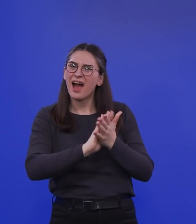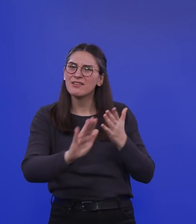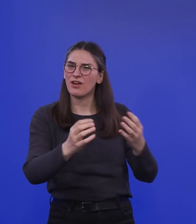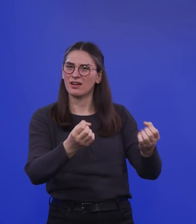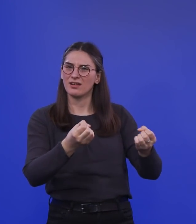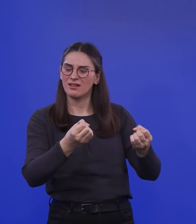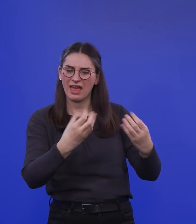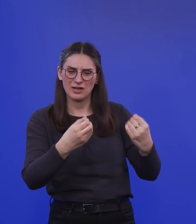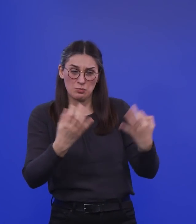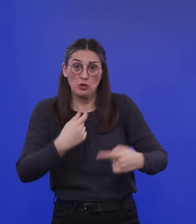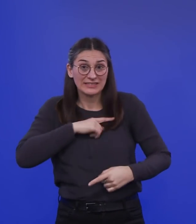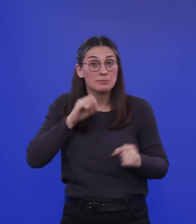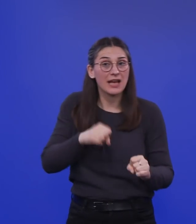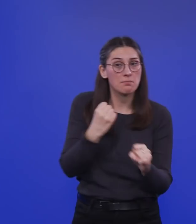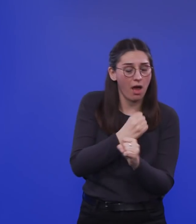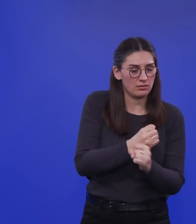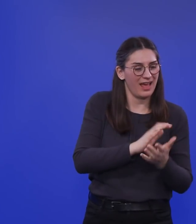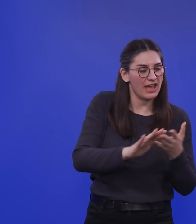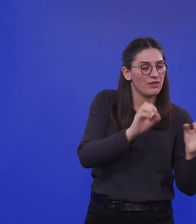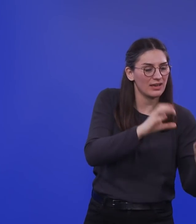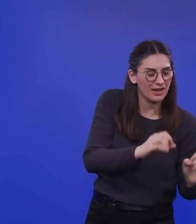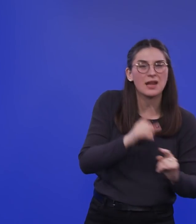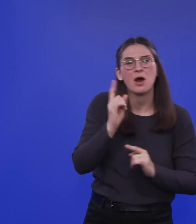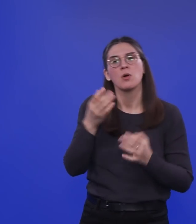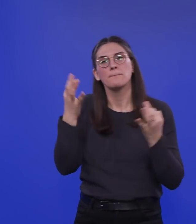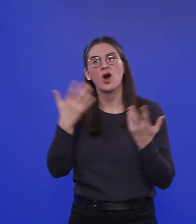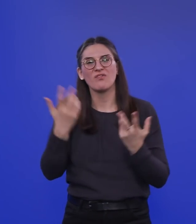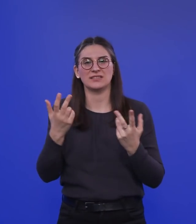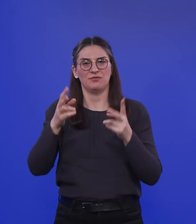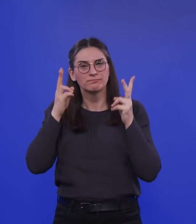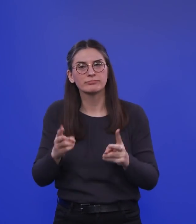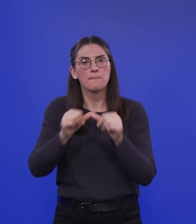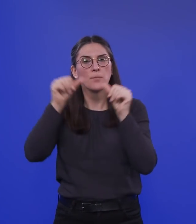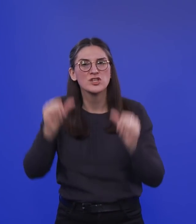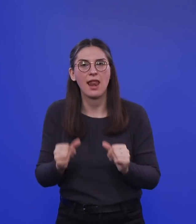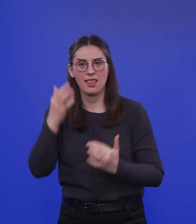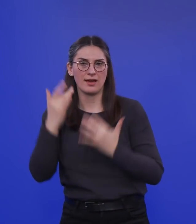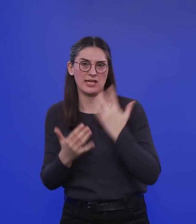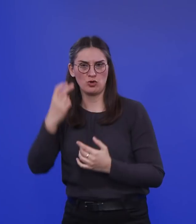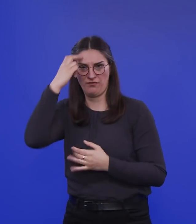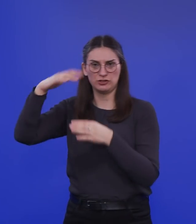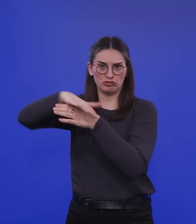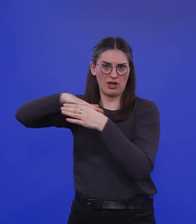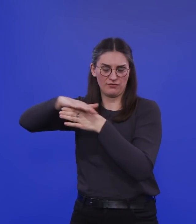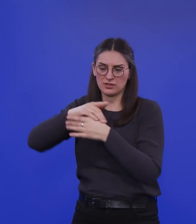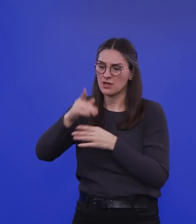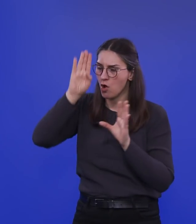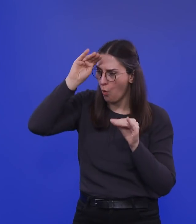tun, aber ich glaube, Wissenschaftler müssen das auch modellieren, wie es eigentlich sein wird nach Ostern, wenn wir da weitergehen,